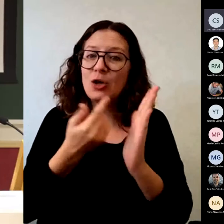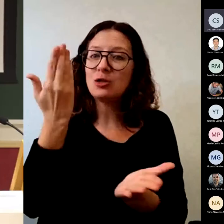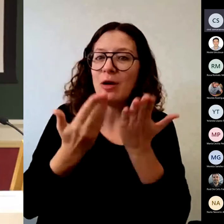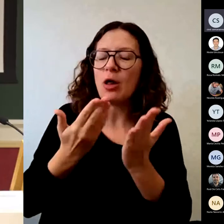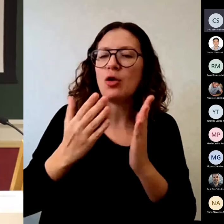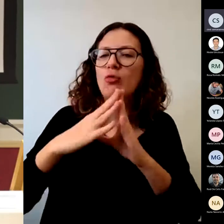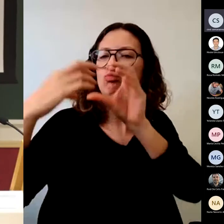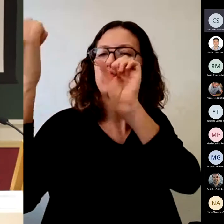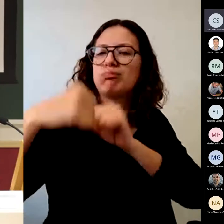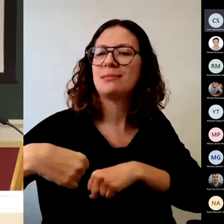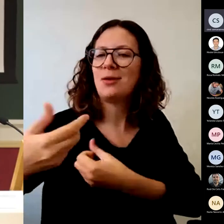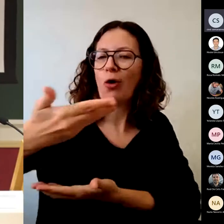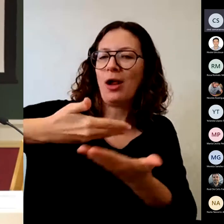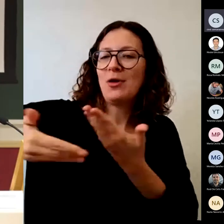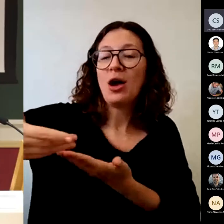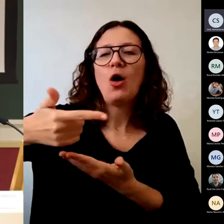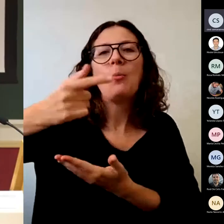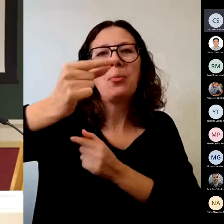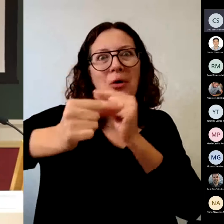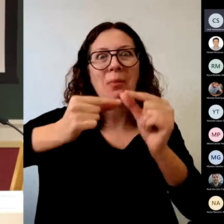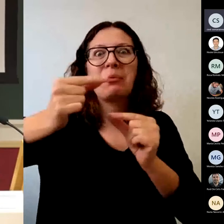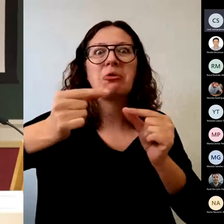Resulta complicado entender que haya